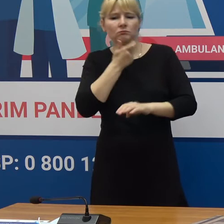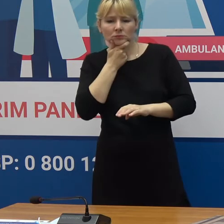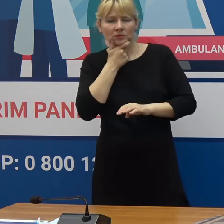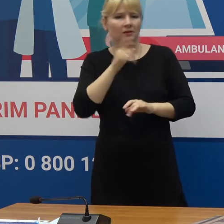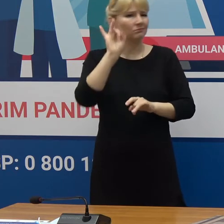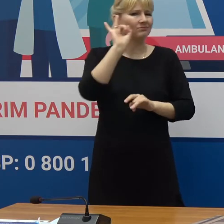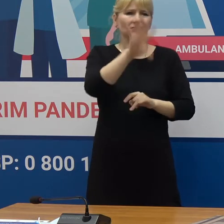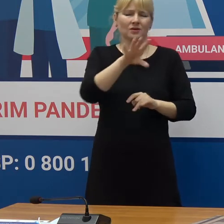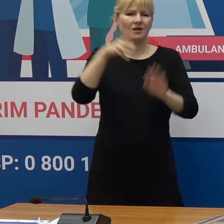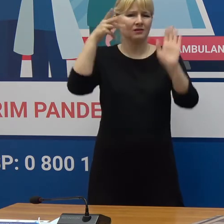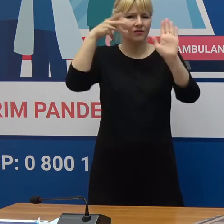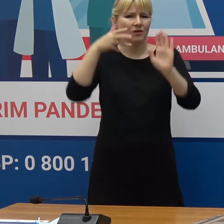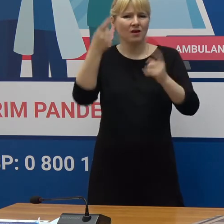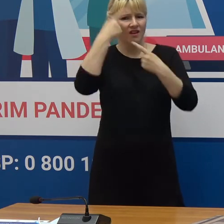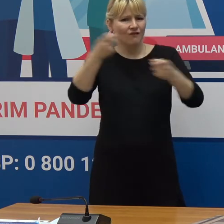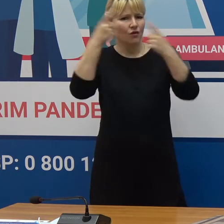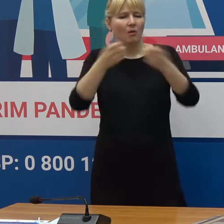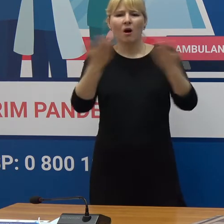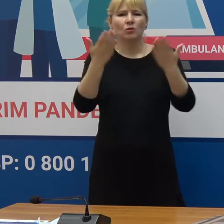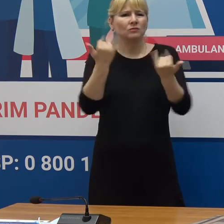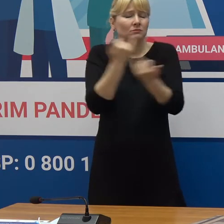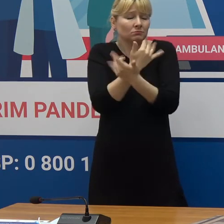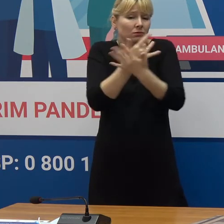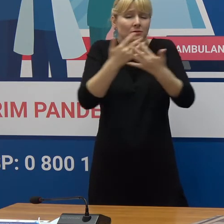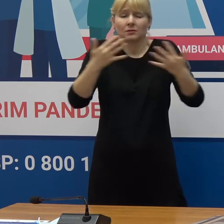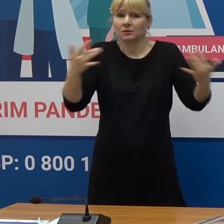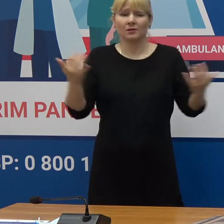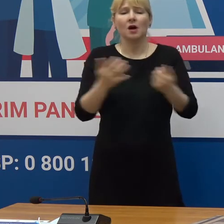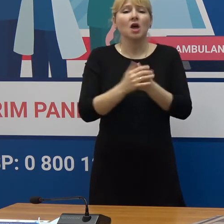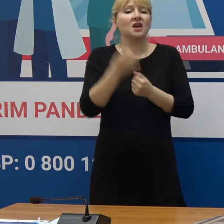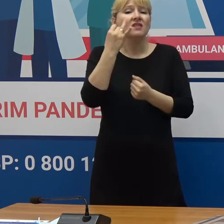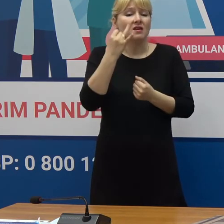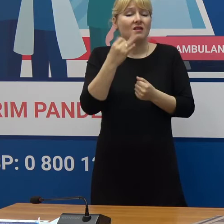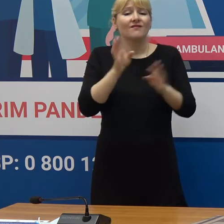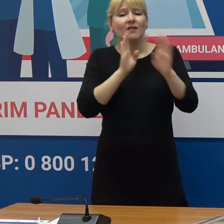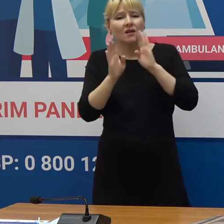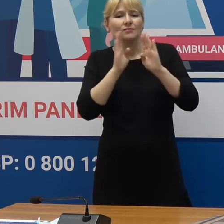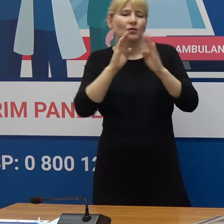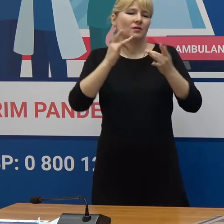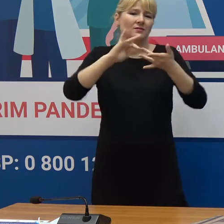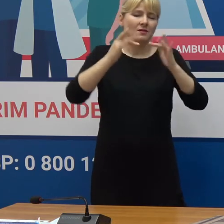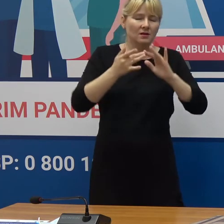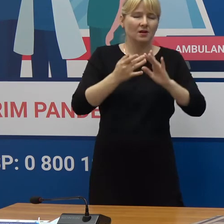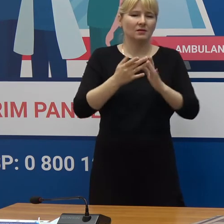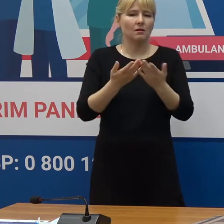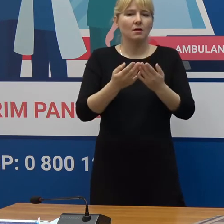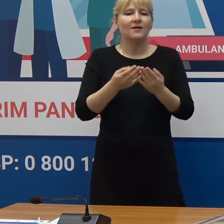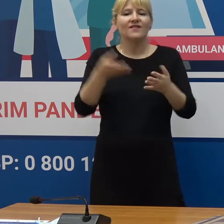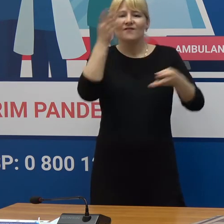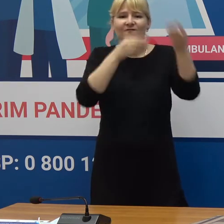informații care sunt foarte multe acum în rețele de socializare și în alte surse Așa numitele